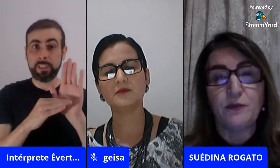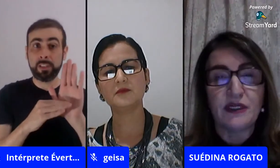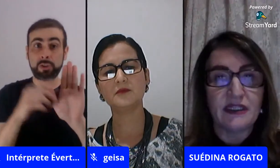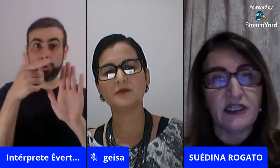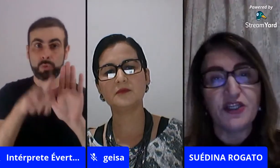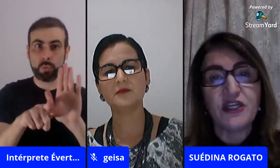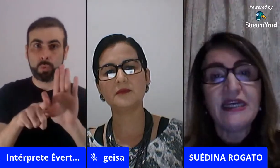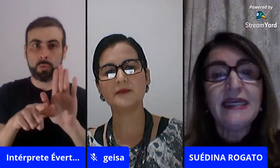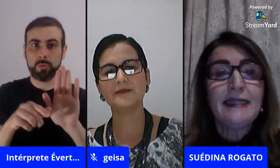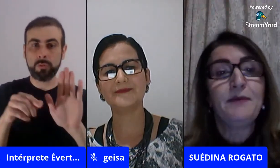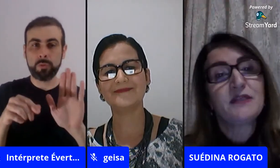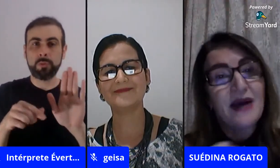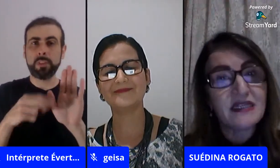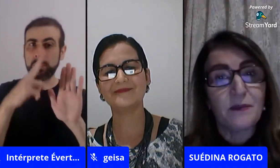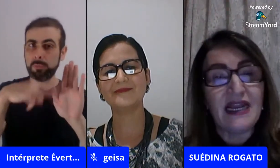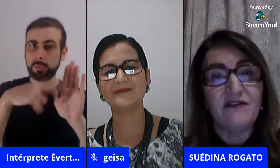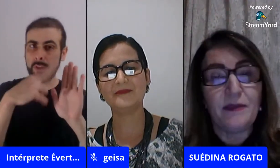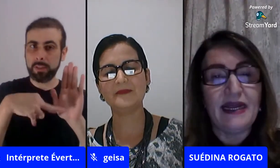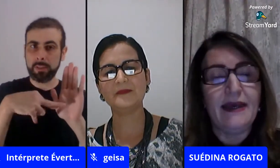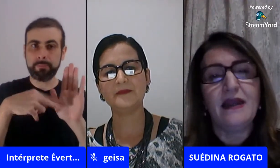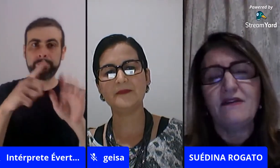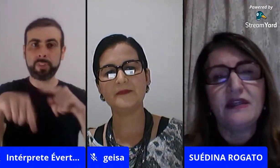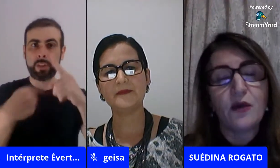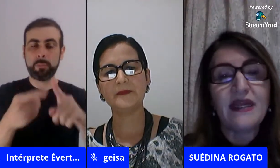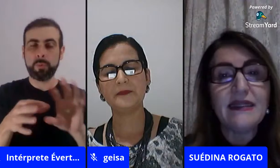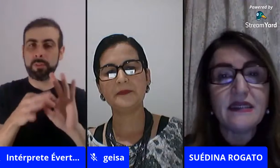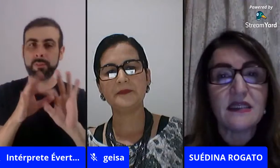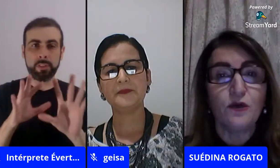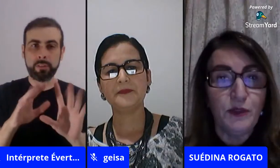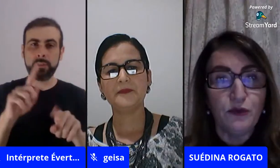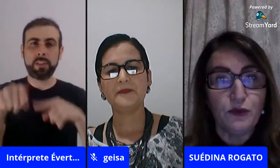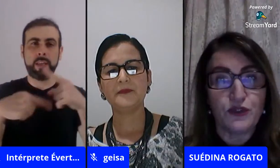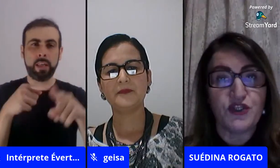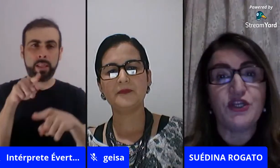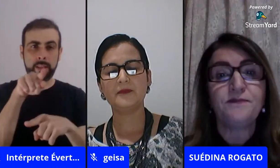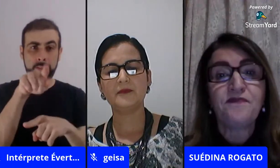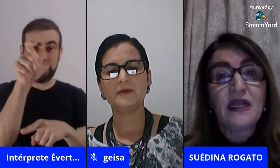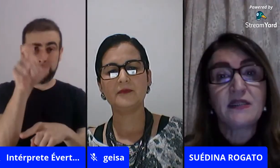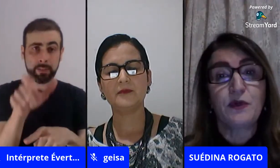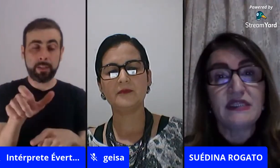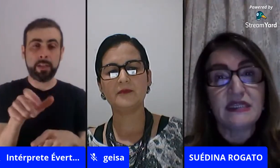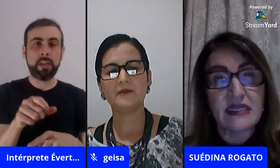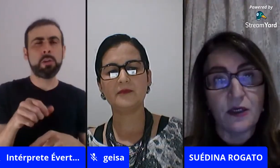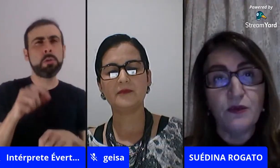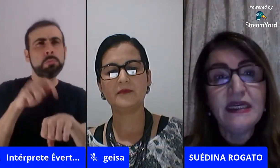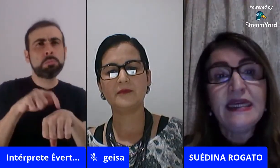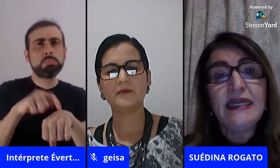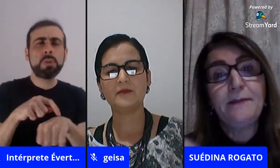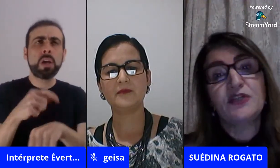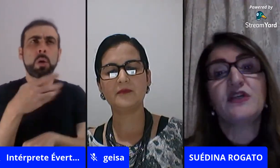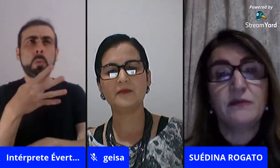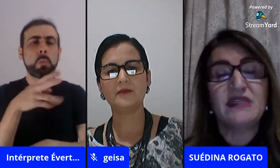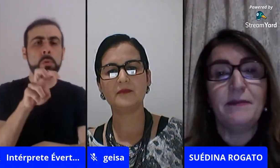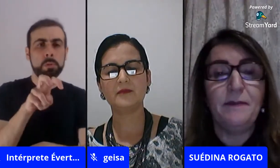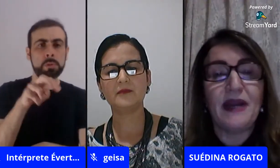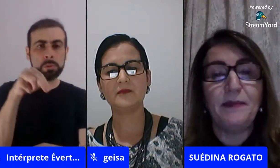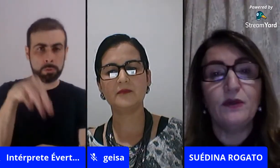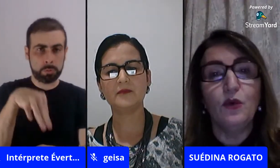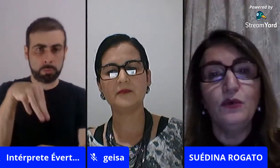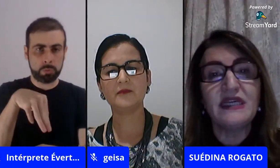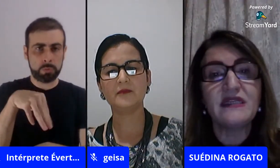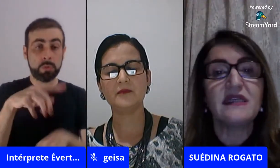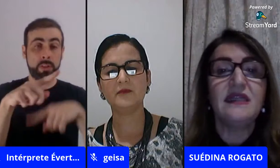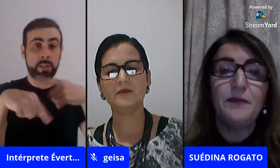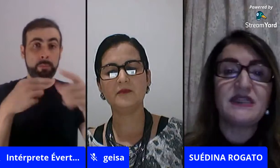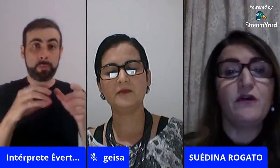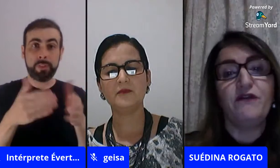acho extremamente importante, depois passo a palavra para ela, ela vai ter 45 minutos de exposição, e depois nós vamos abrir